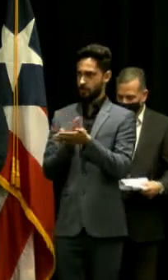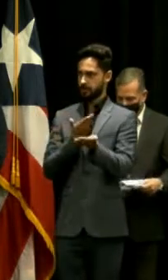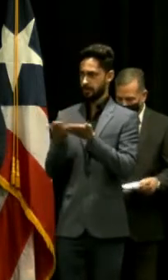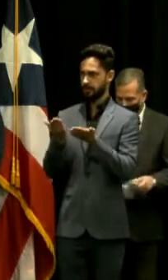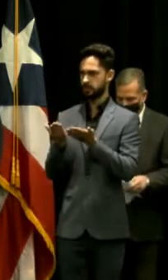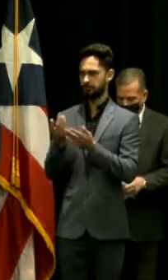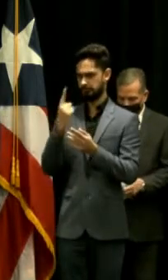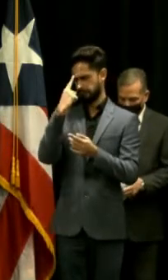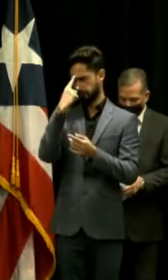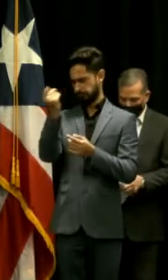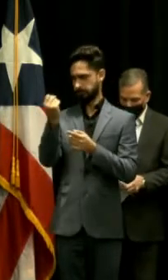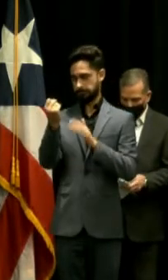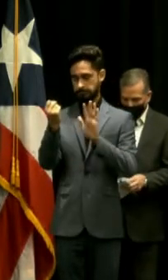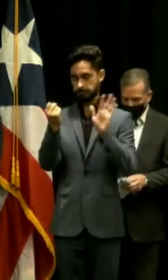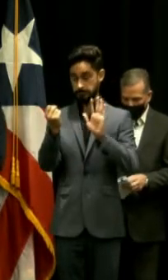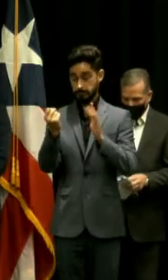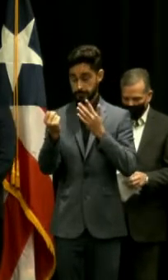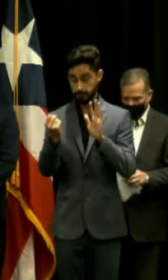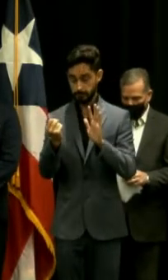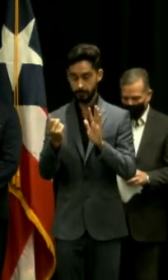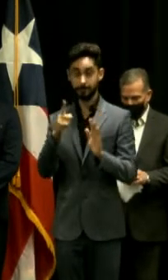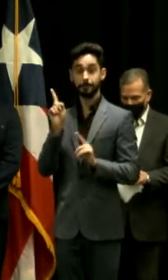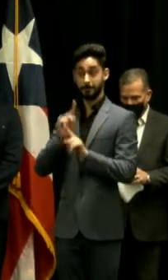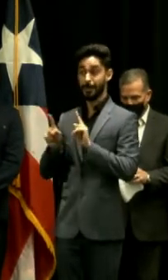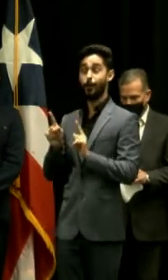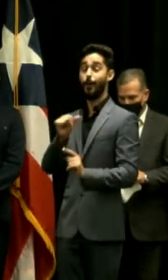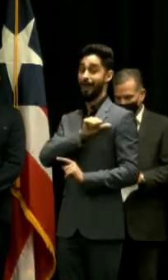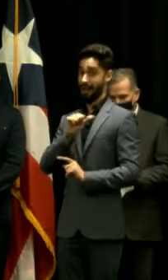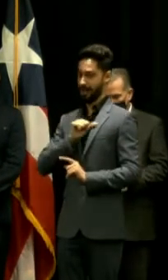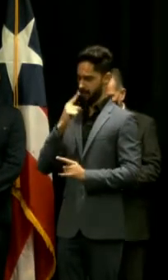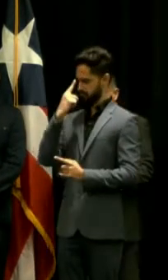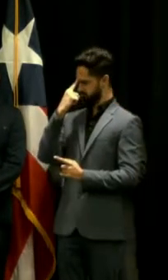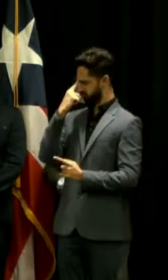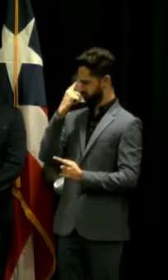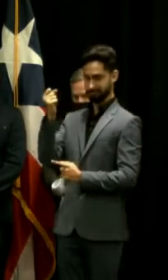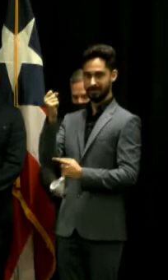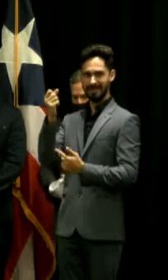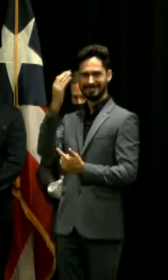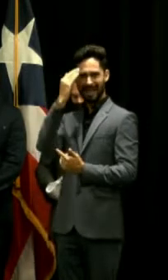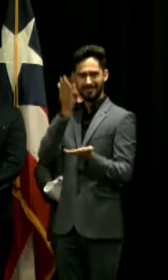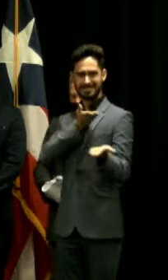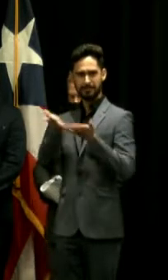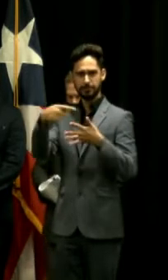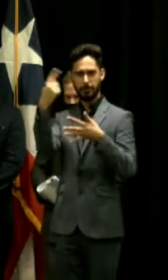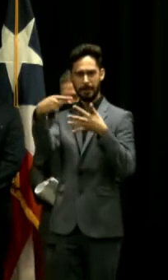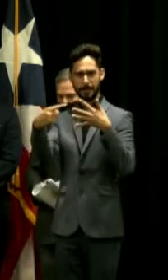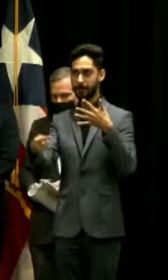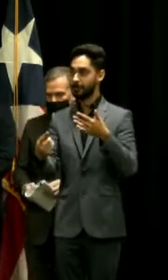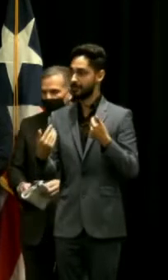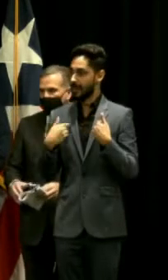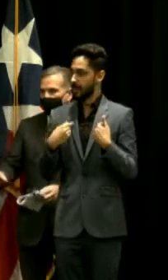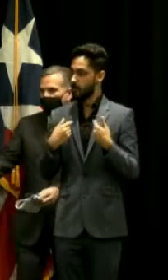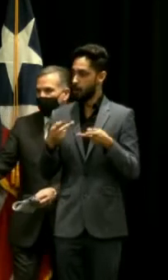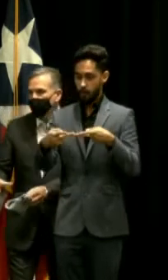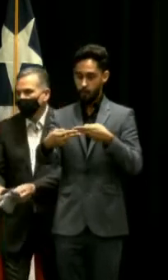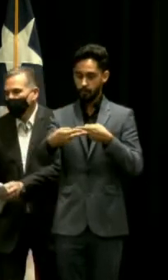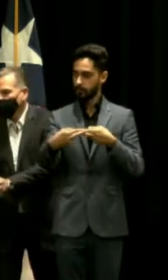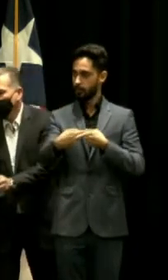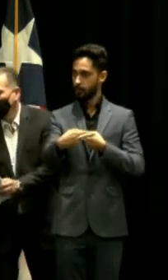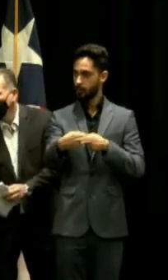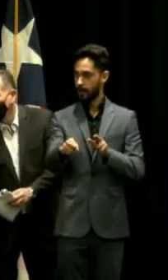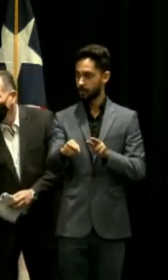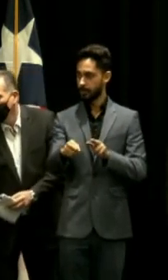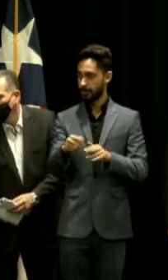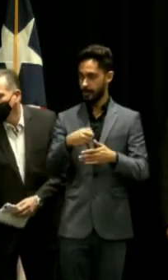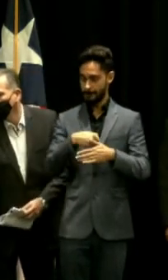lista pero el alcalde se lo conoce al dedillo o sea por ejemplo vamos a tener sala de parto lo dijo elocuentemente la